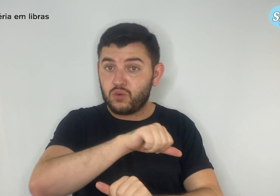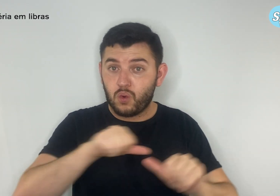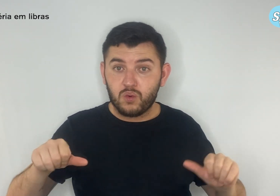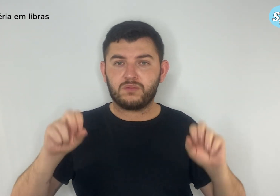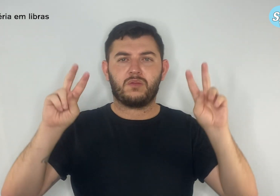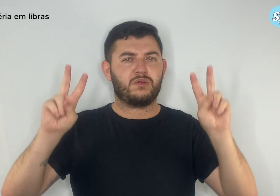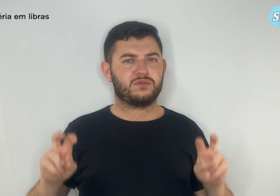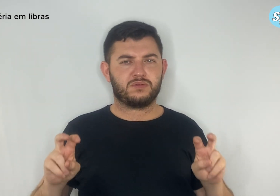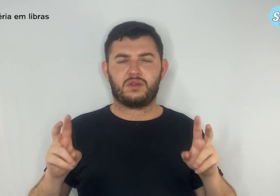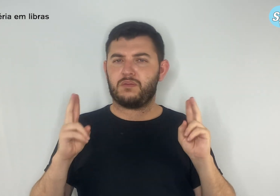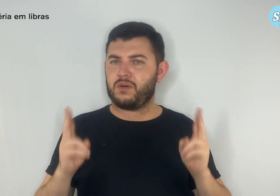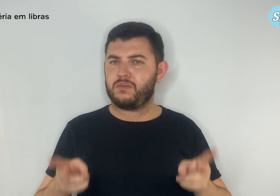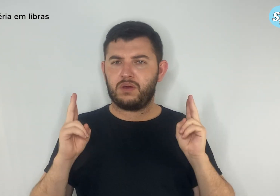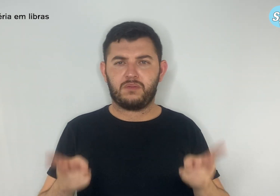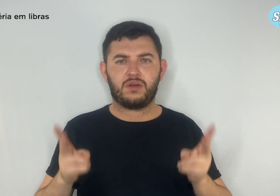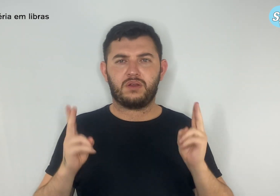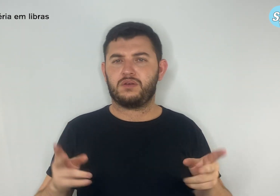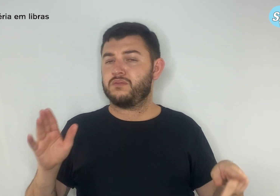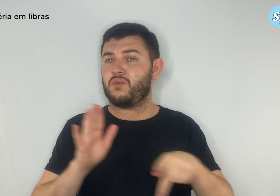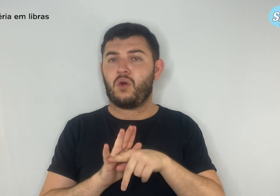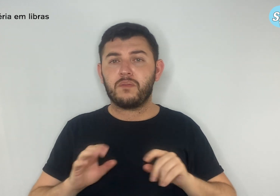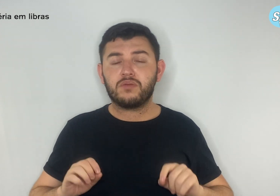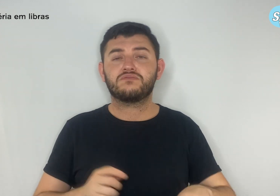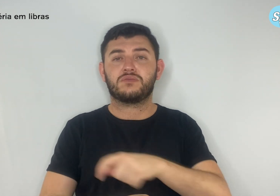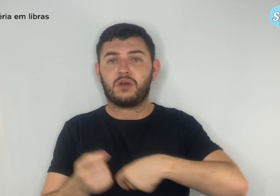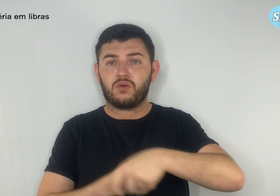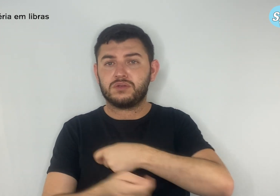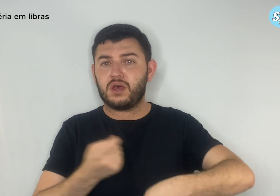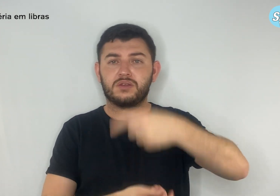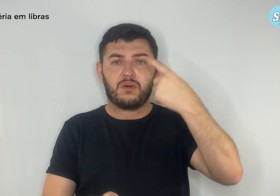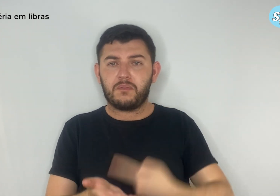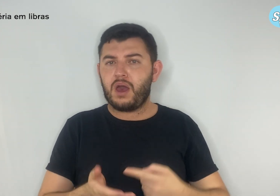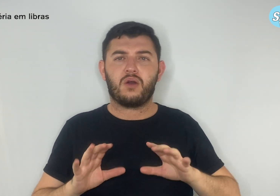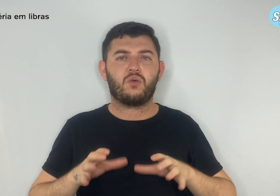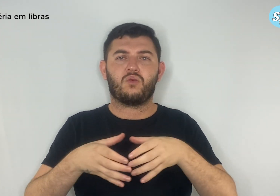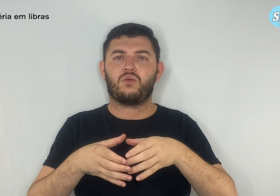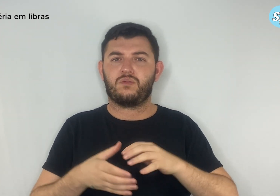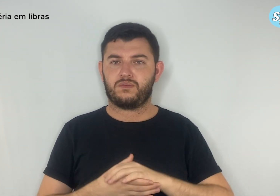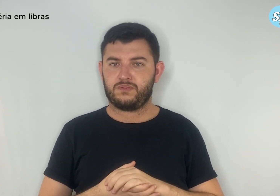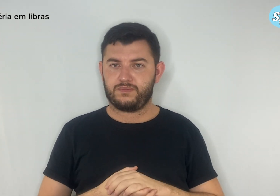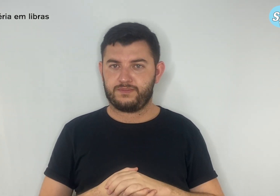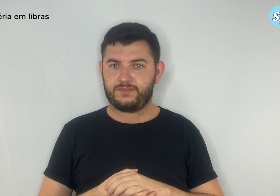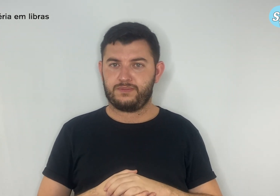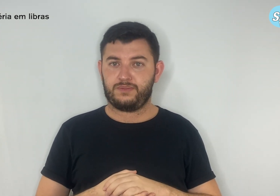permanente da mesa de negociação. Prevenção. São necessárias,